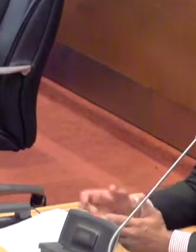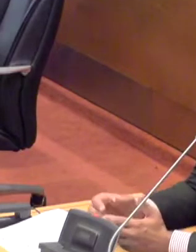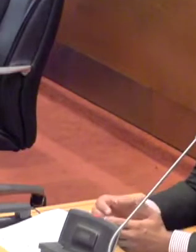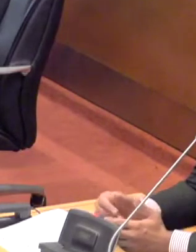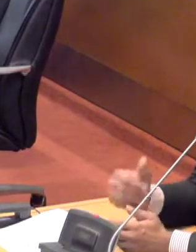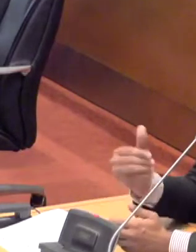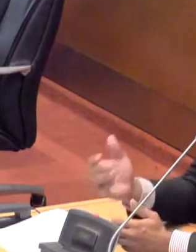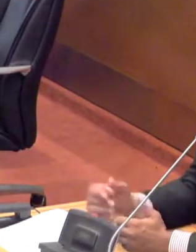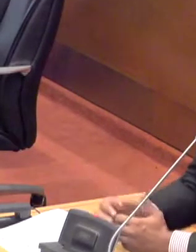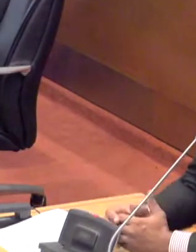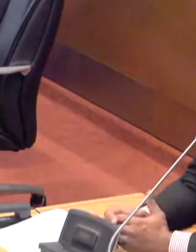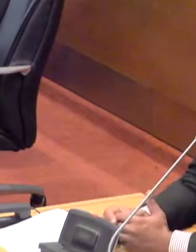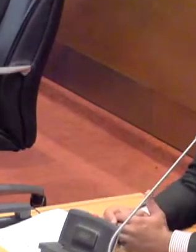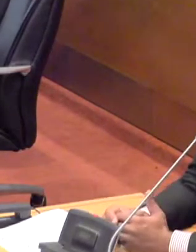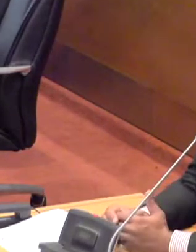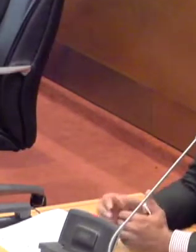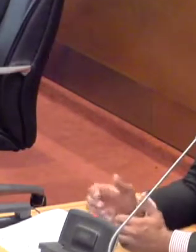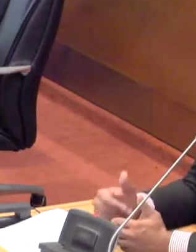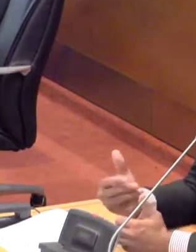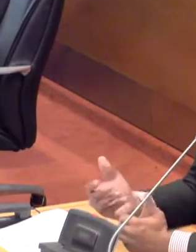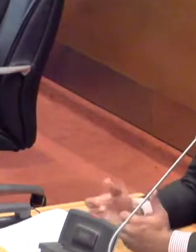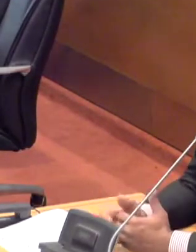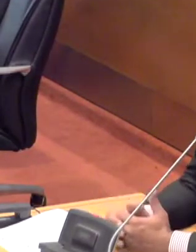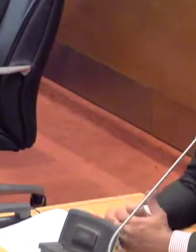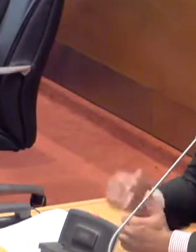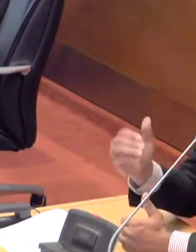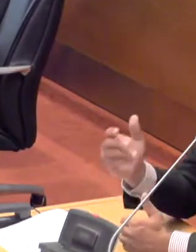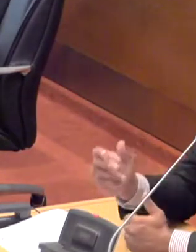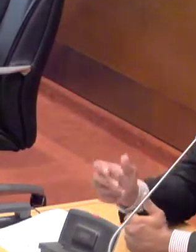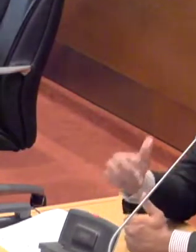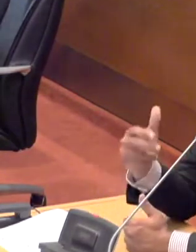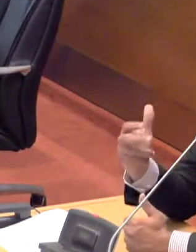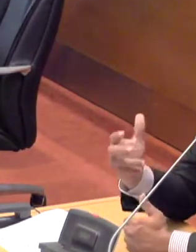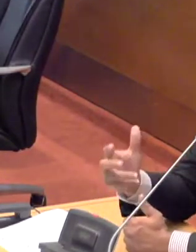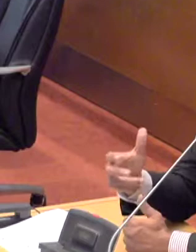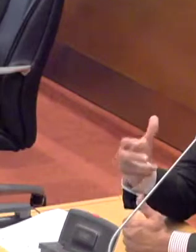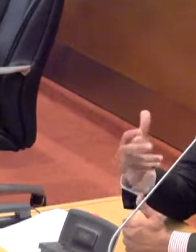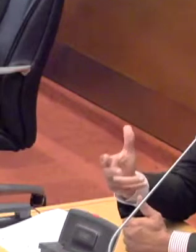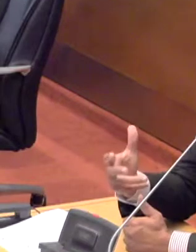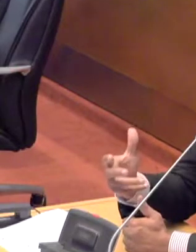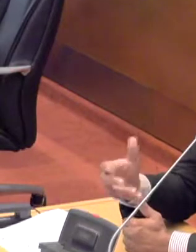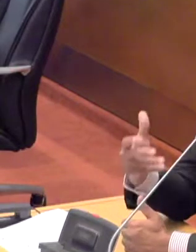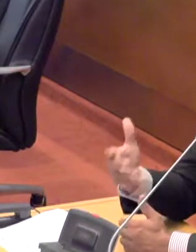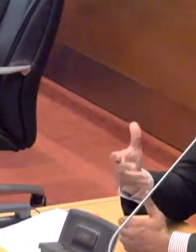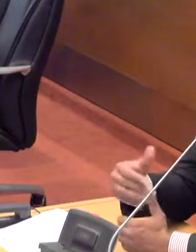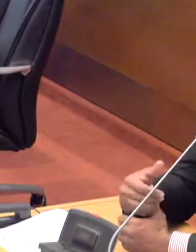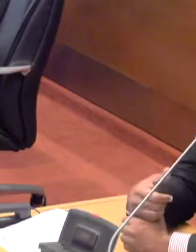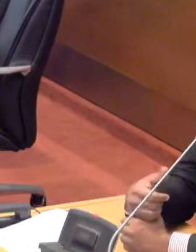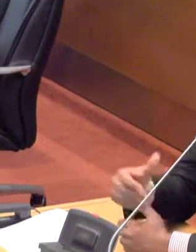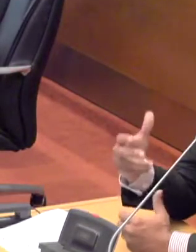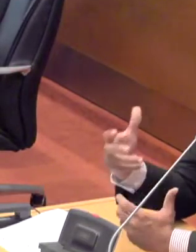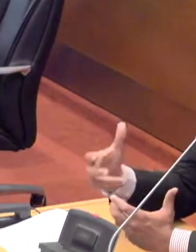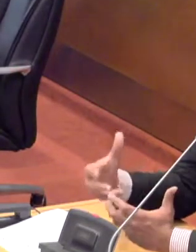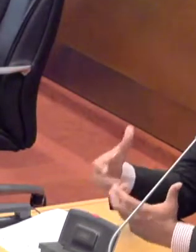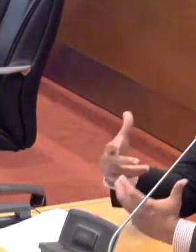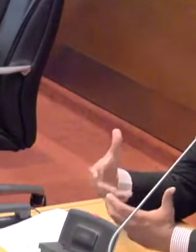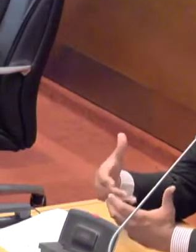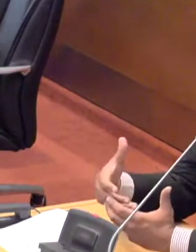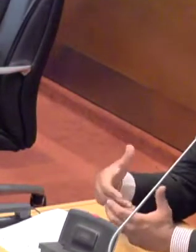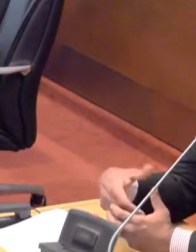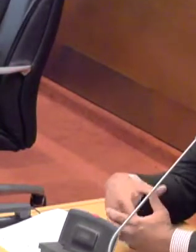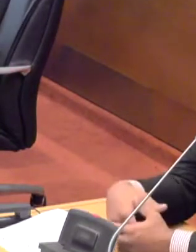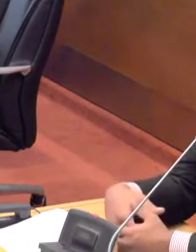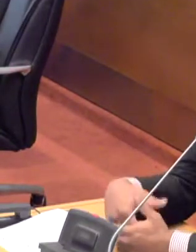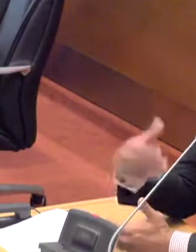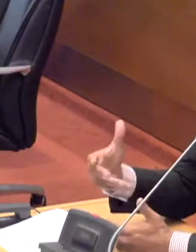independência, como eu disse, com o seu trabalho, com a sua desenvoltura, e, acima de tudo, com o seu compromisso com o povo do Maranhão, que isso aconteça da mesma